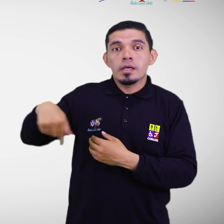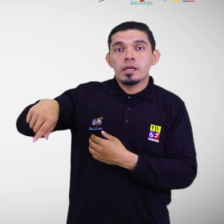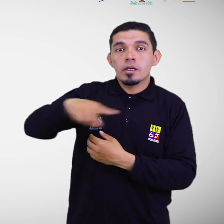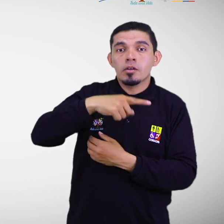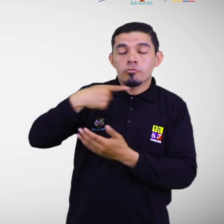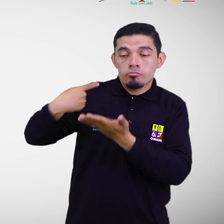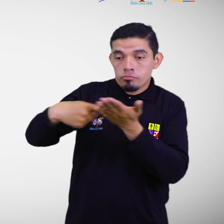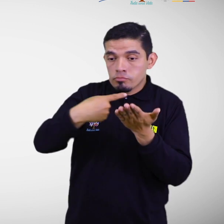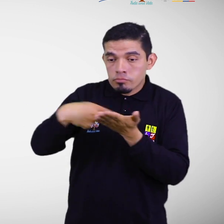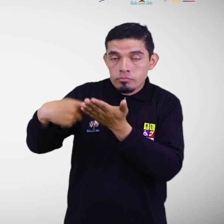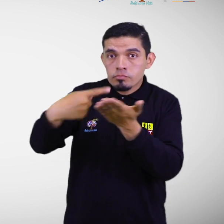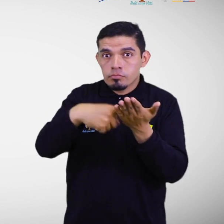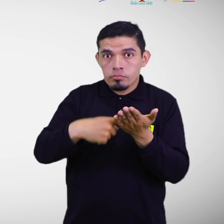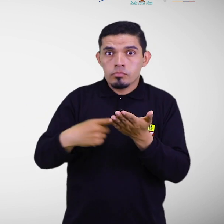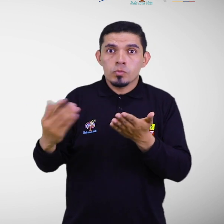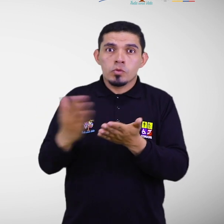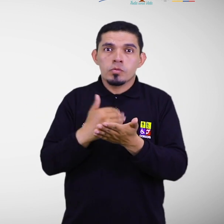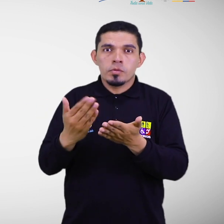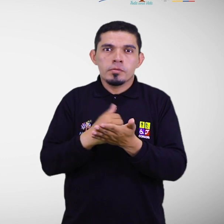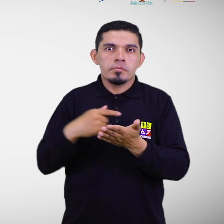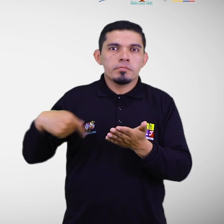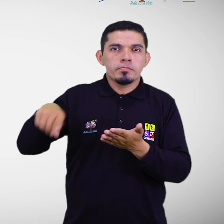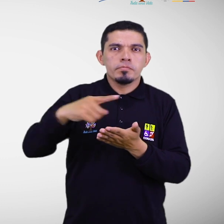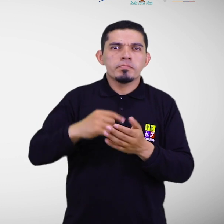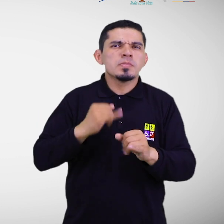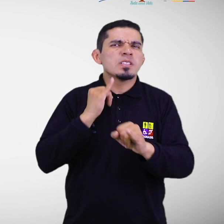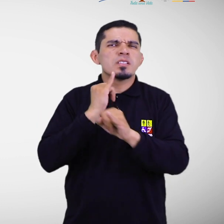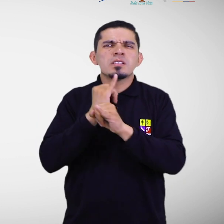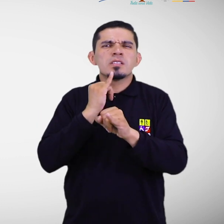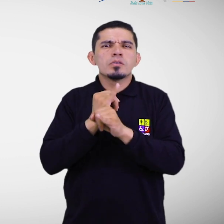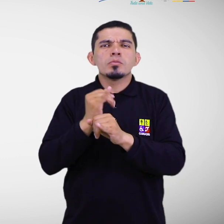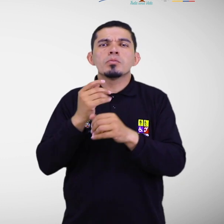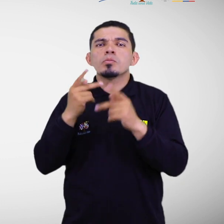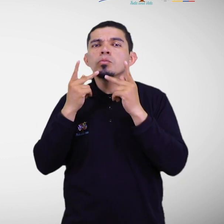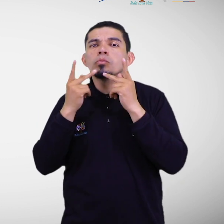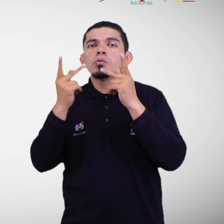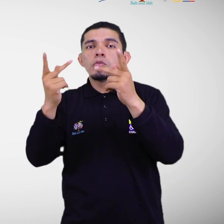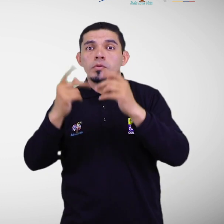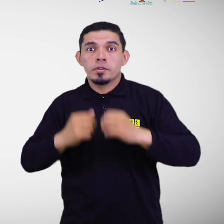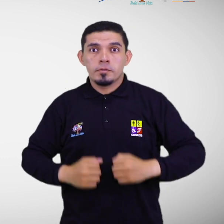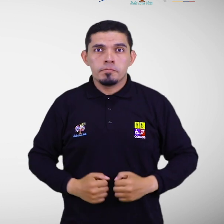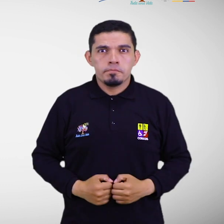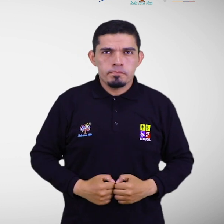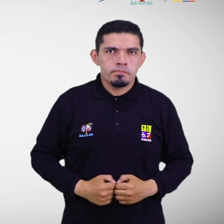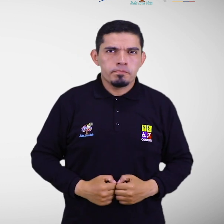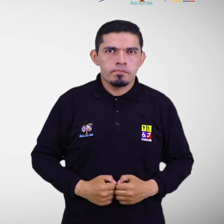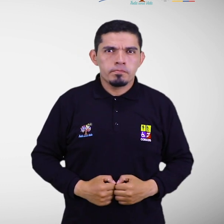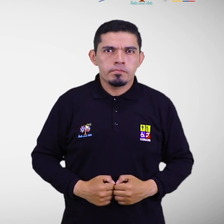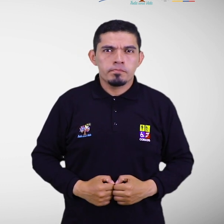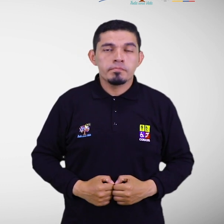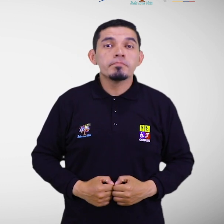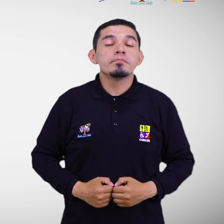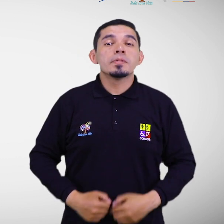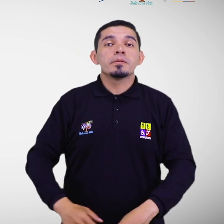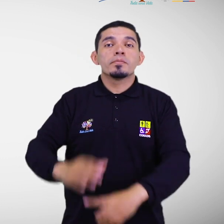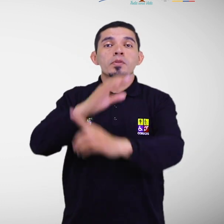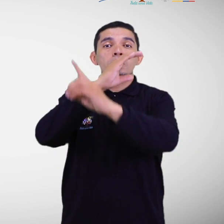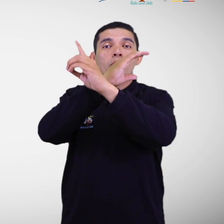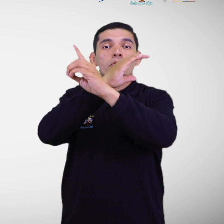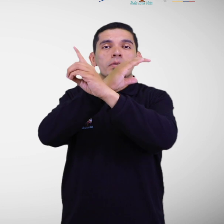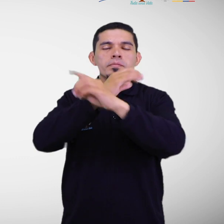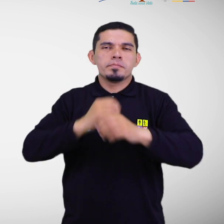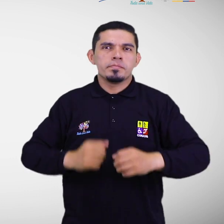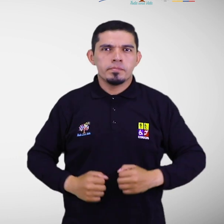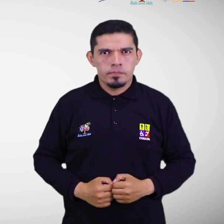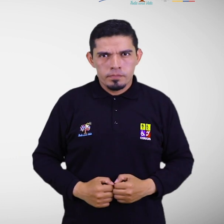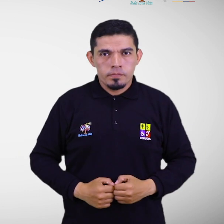construcción y validación del documento. Instituciones públicas. Consejo Nacional para la Igualdad de Discapacidades.